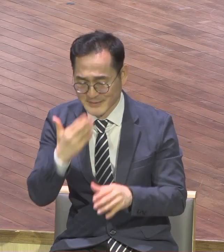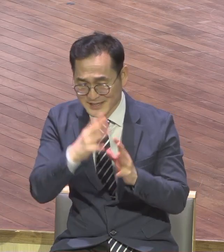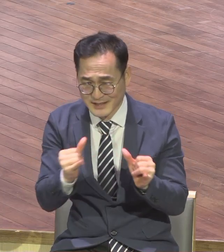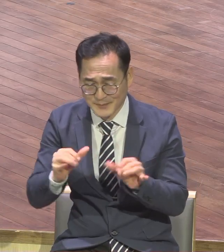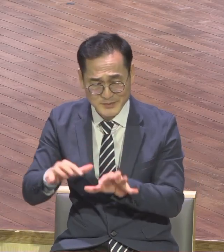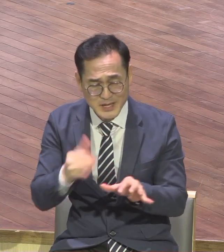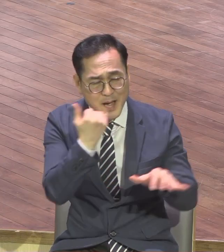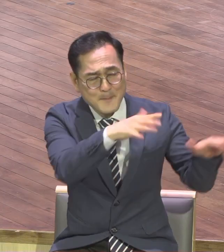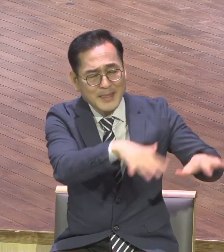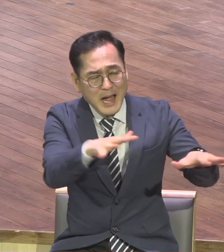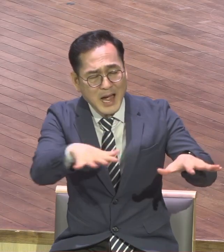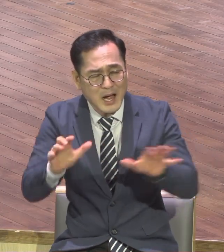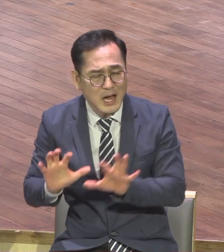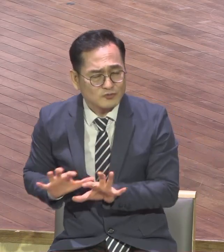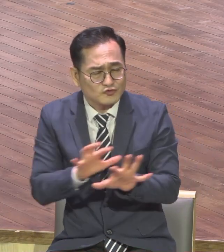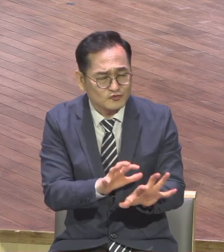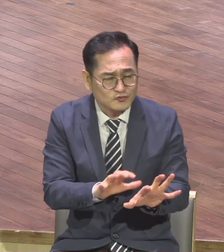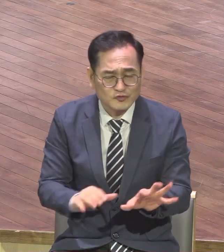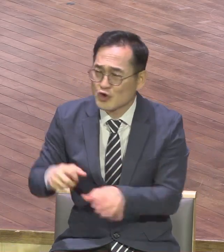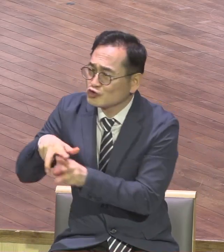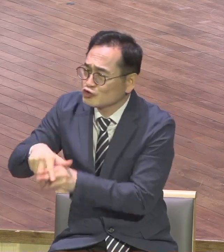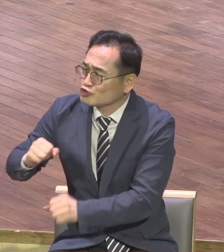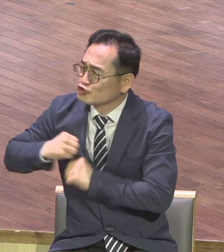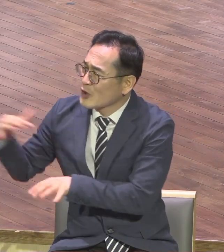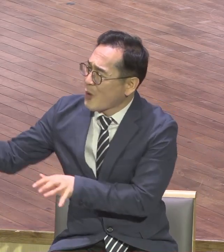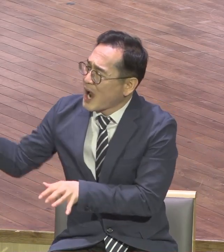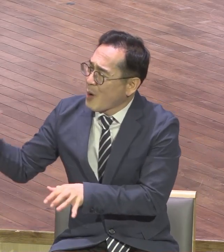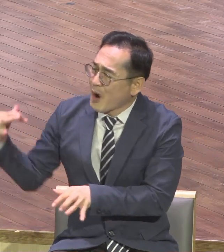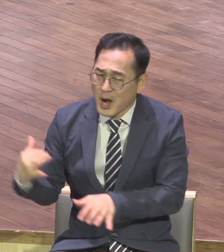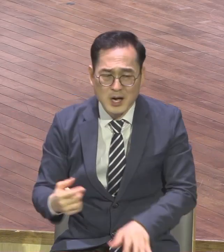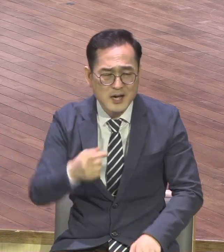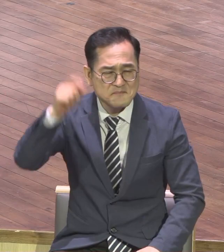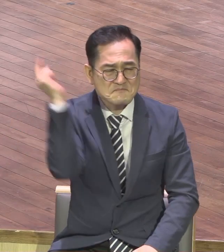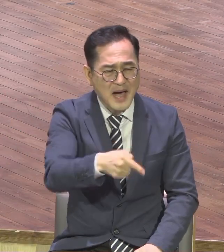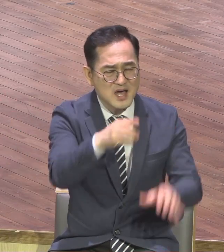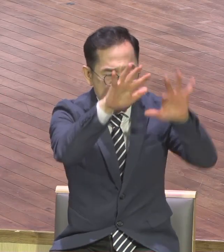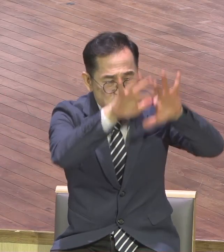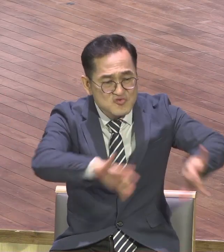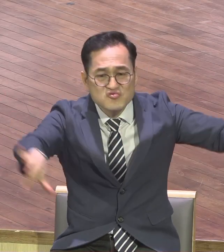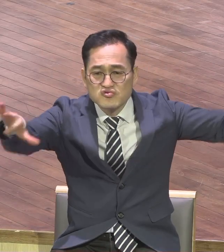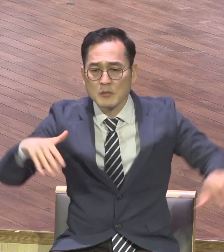오는데 사면 속에 빠지는데 홍해가 갈라질 것이라고 누가 믿었겠냐고요